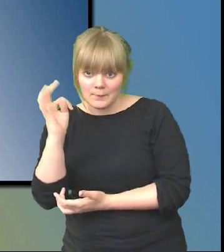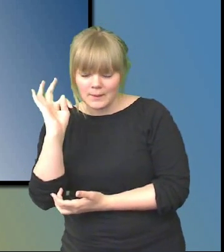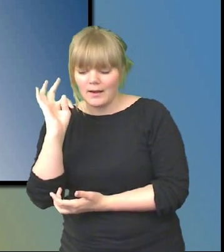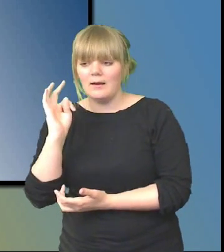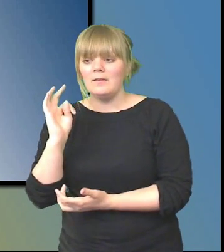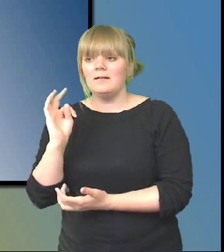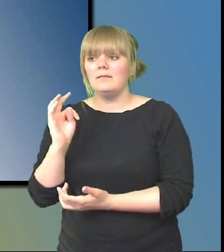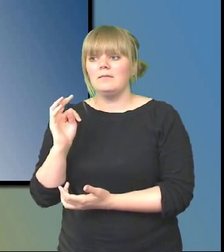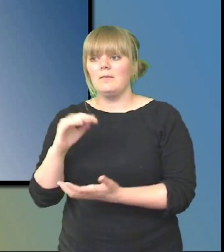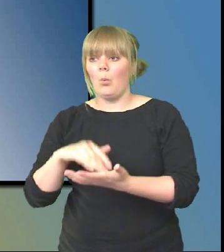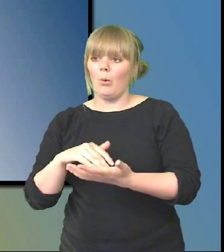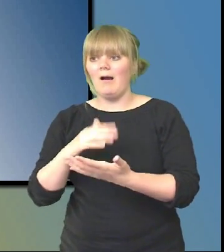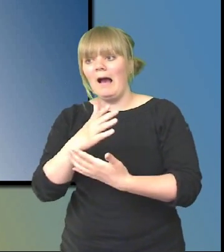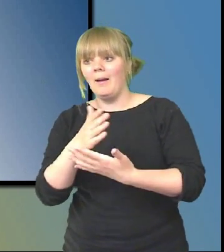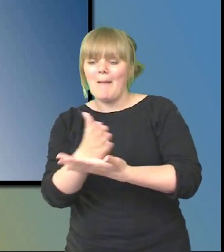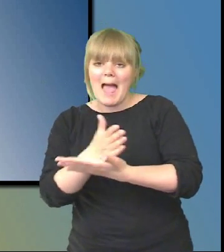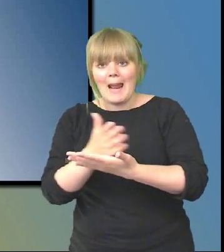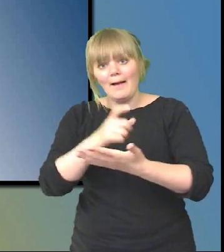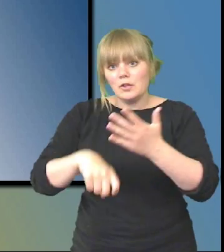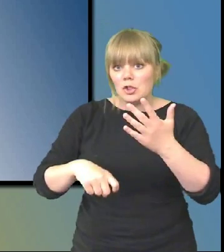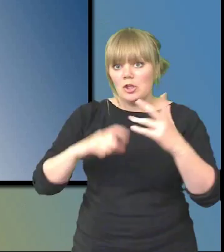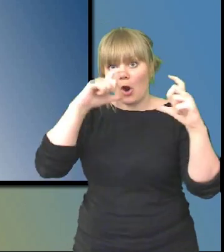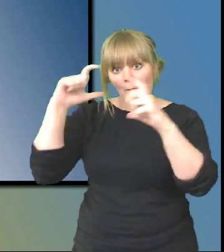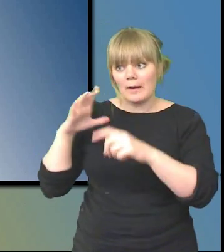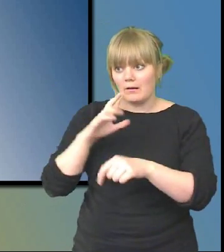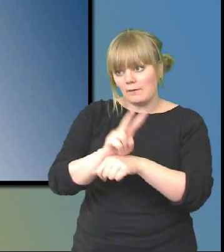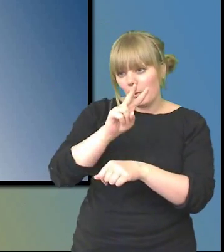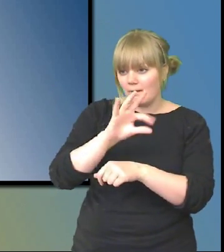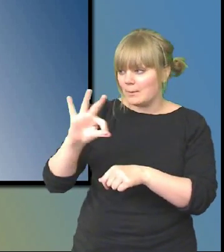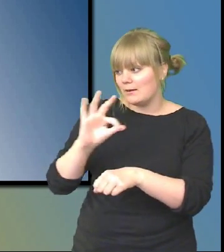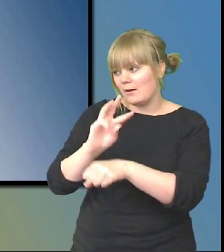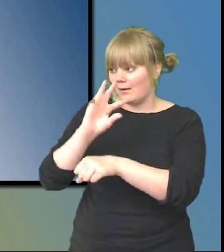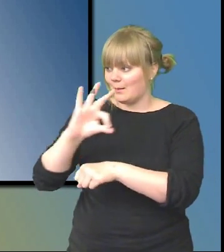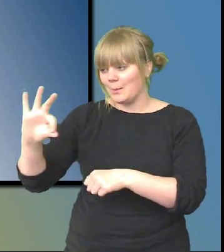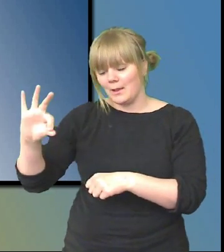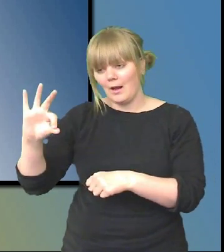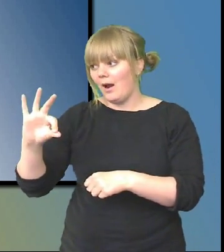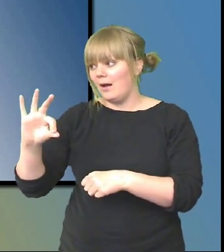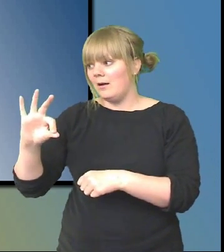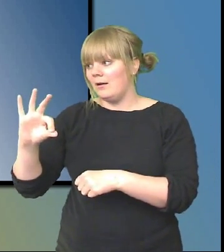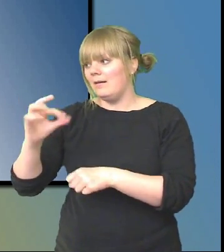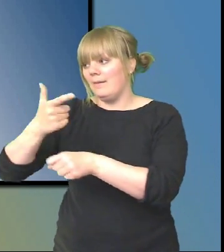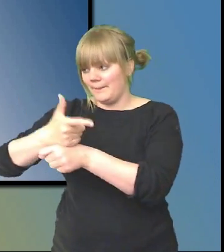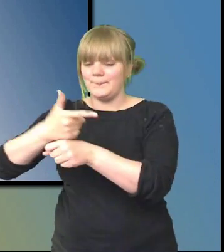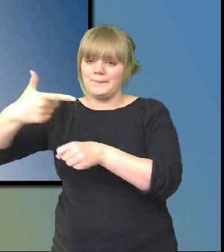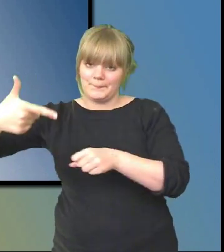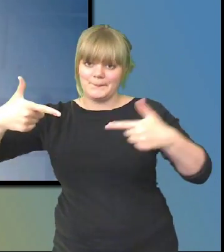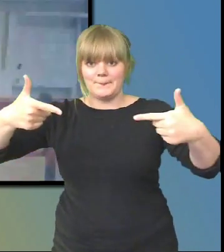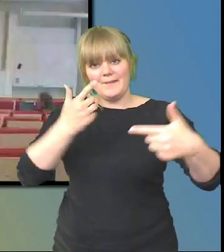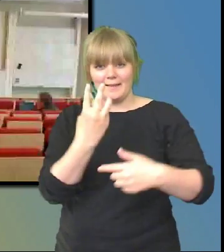mellandy kamera för en 12-13 tusen som står där borta och en 6-7 tusen kronors kamera som står här som en sån här